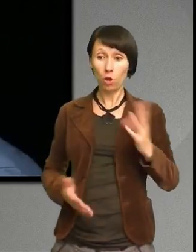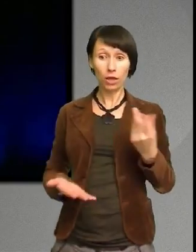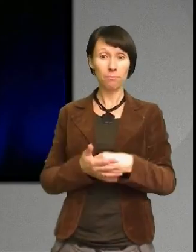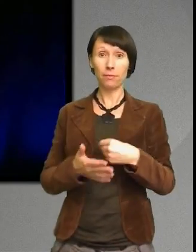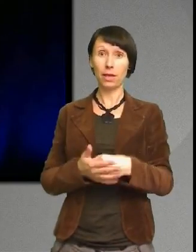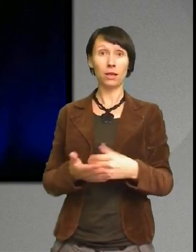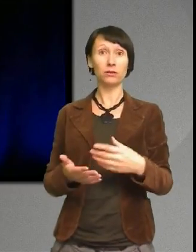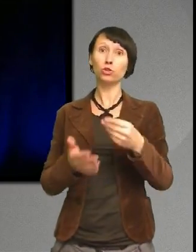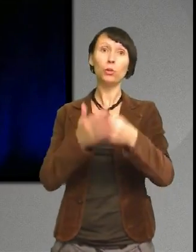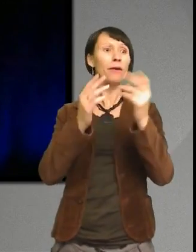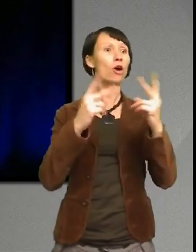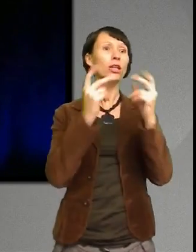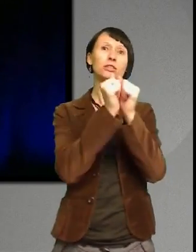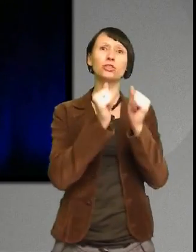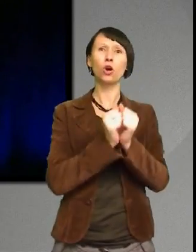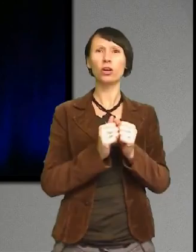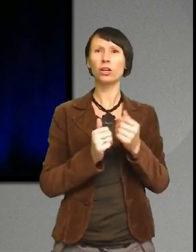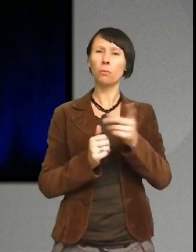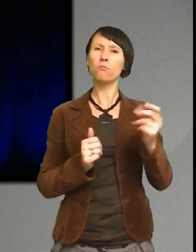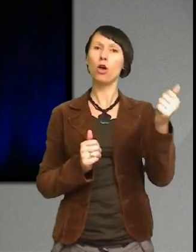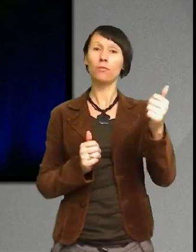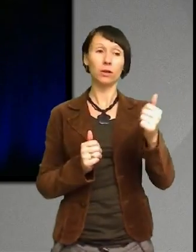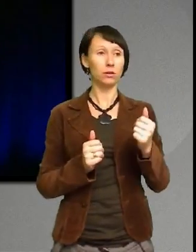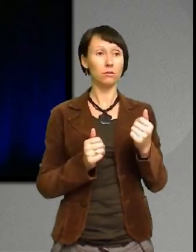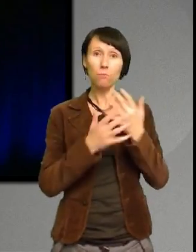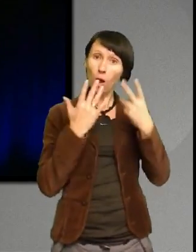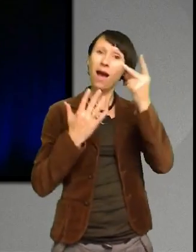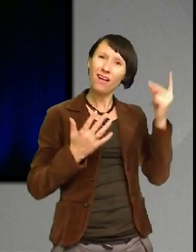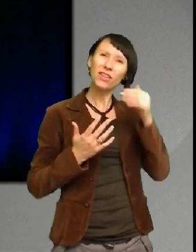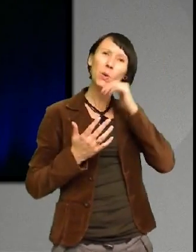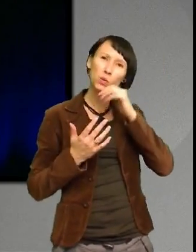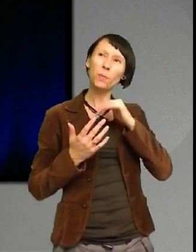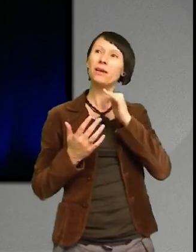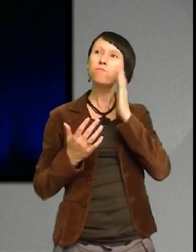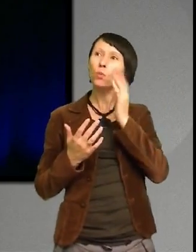som många ungdomar i andra områden kan göra. Till exempel en vanlig fika.